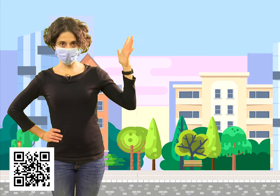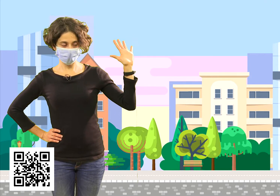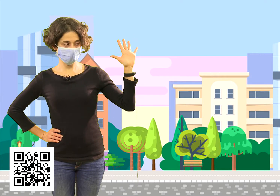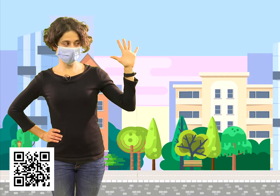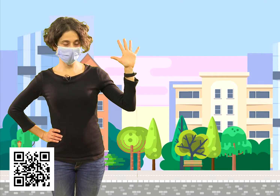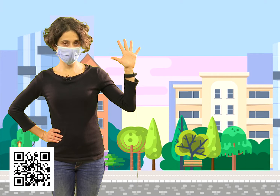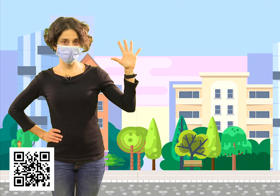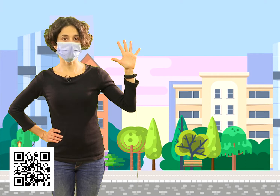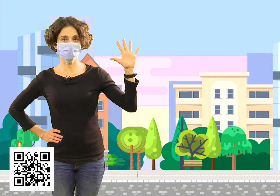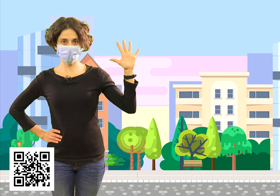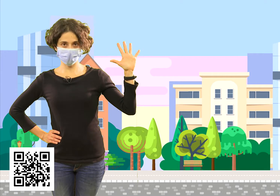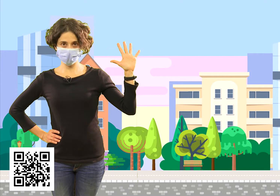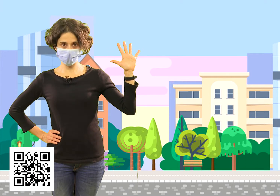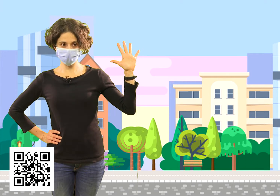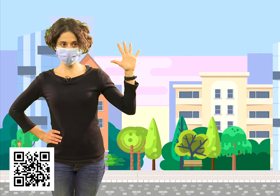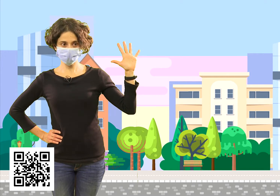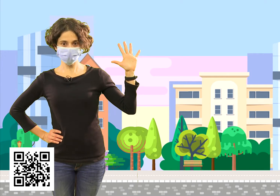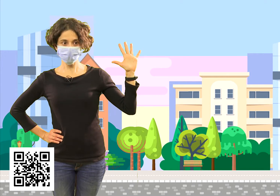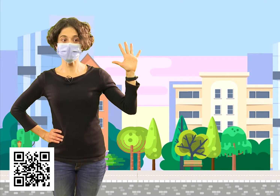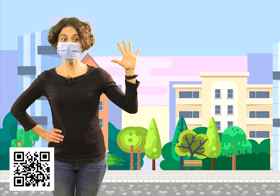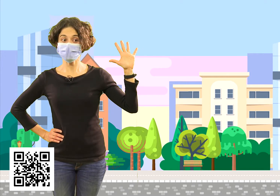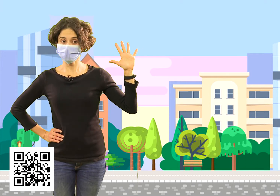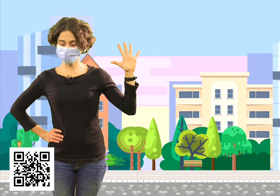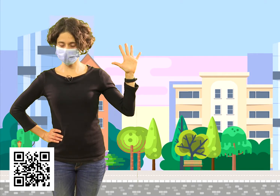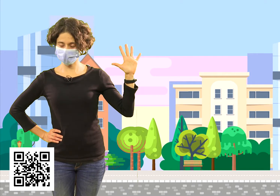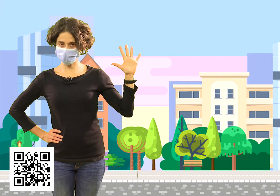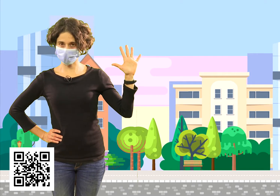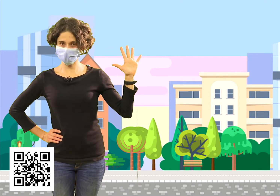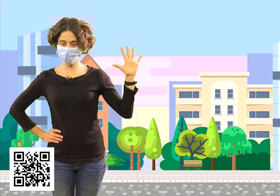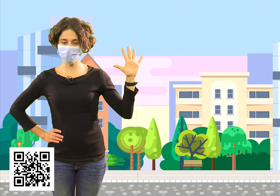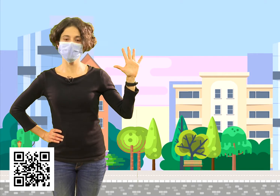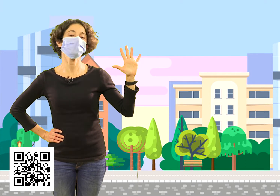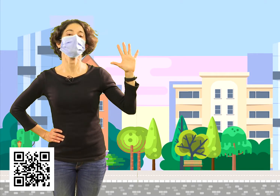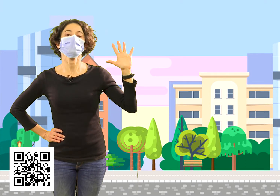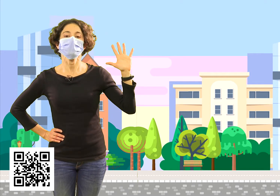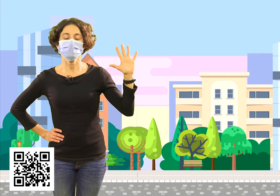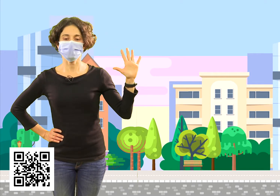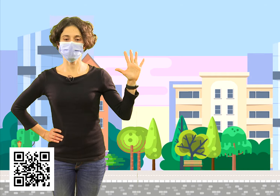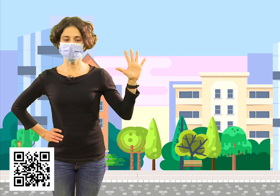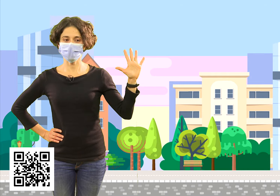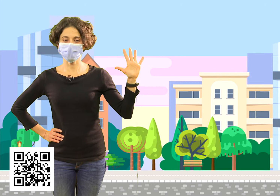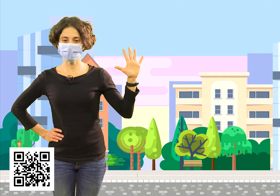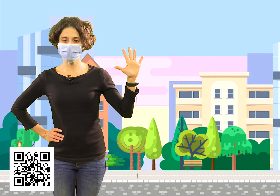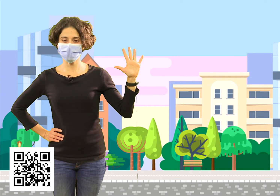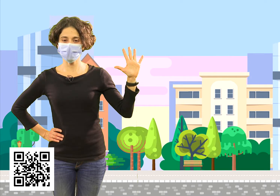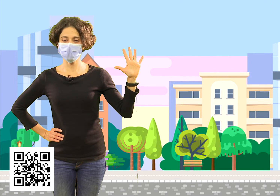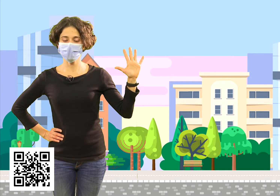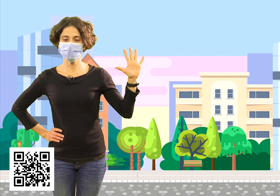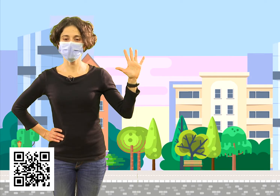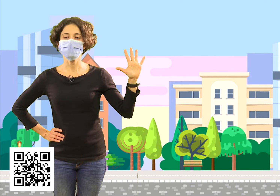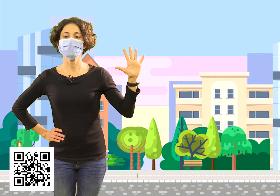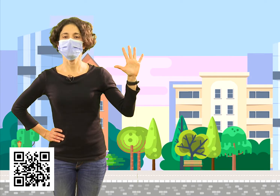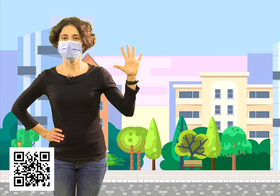aquí el 5, ¿qué número puede ser? Piensen un poquito. Damos un poquito de tiempo.